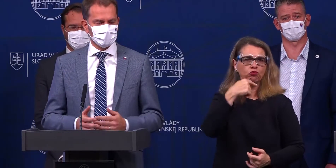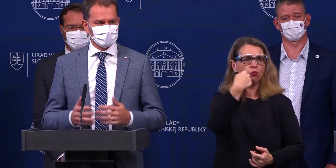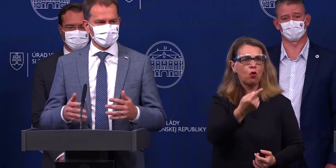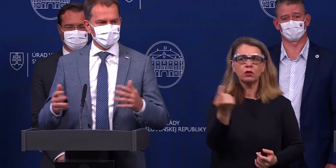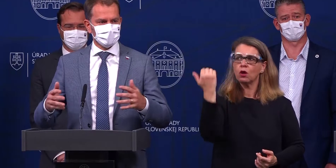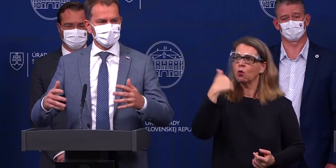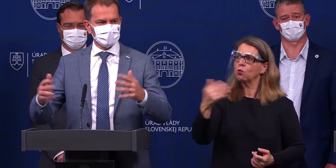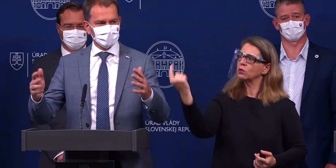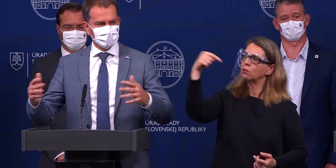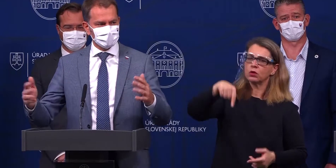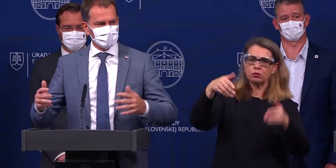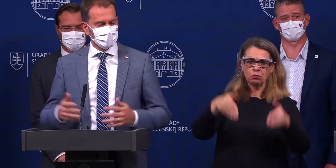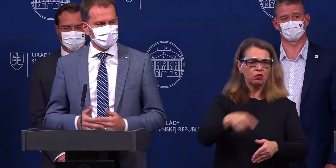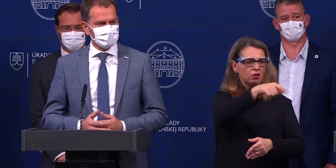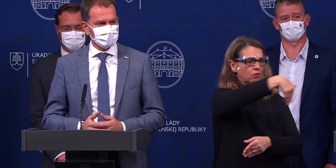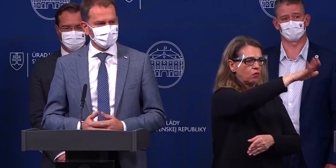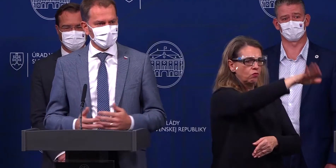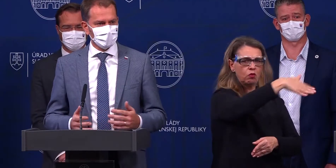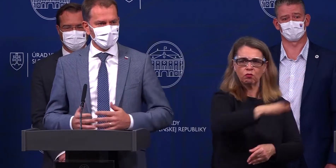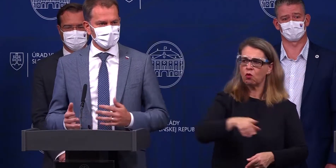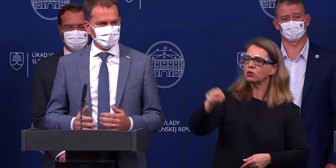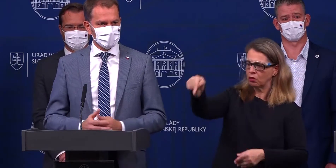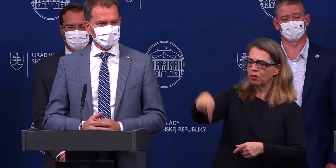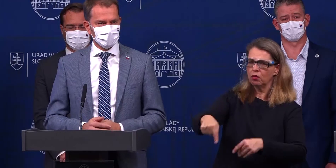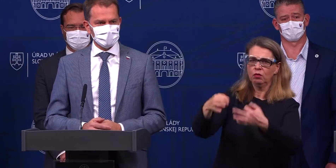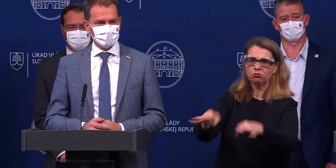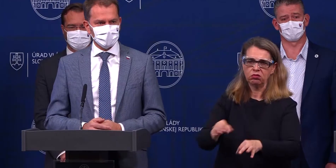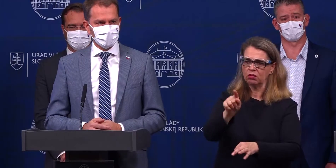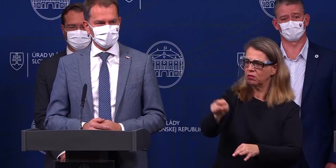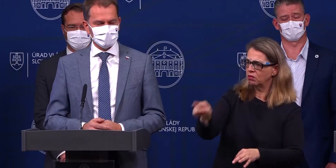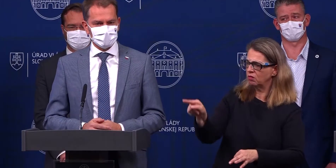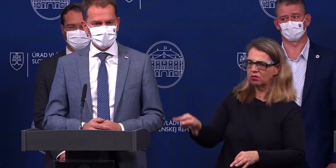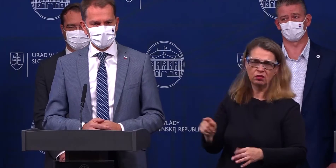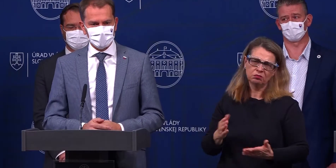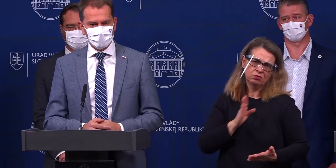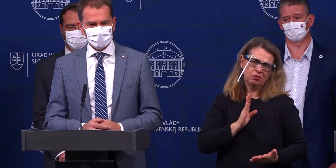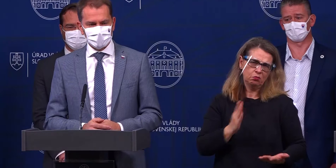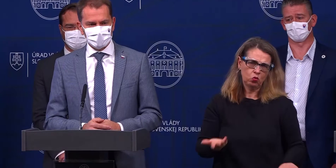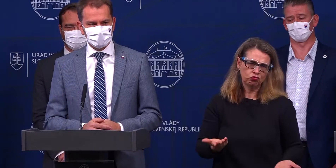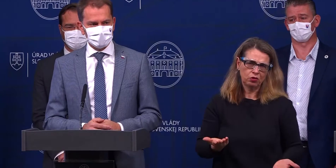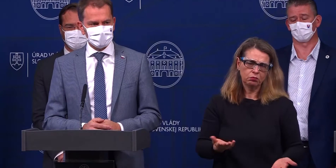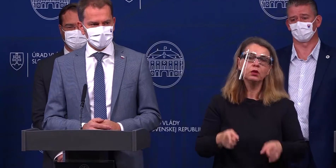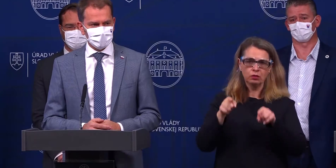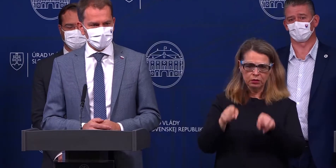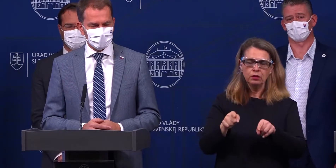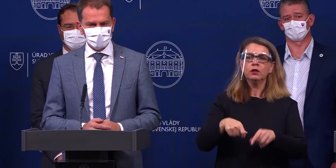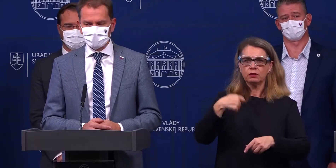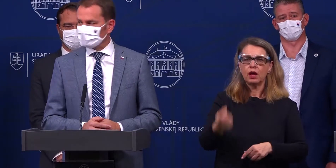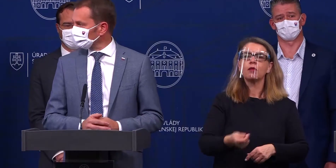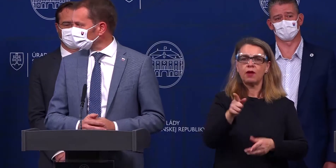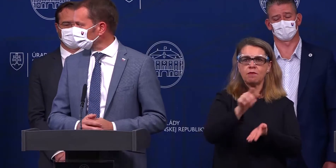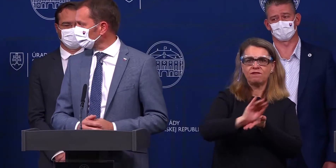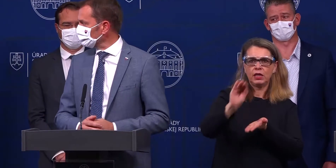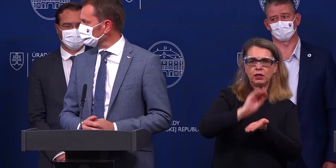pohreb, že vy sem nechoďte a vychoďte za hranice cintorína. Tam by sa nám asi vymkynalo z rúk. Takže takéto tri výnimky